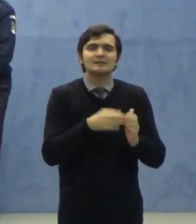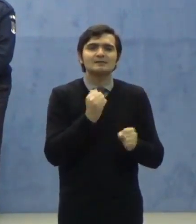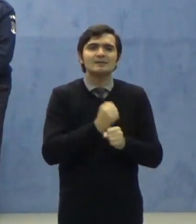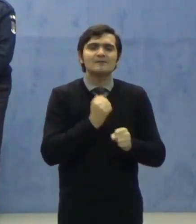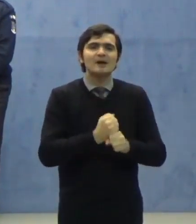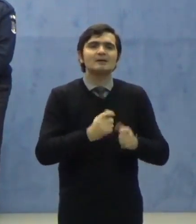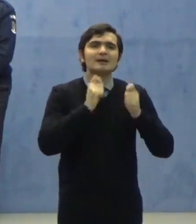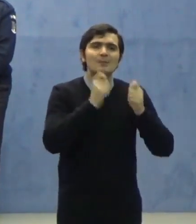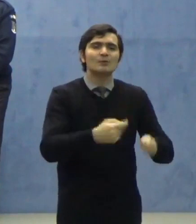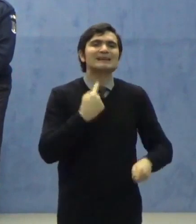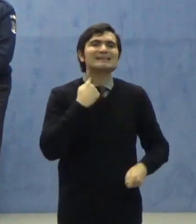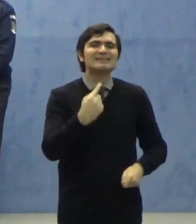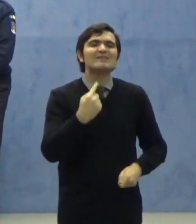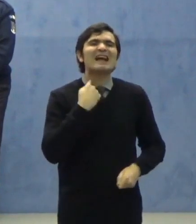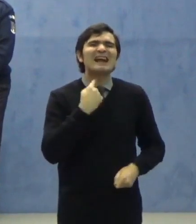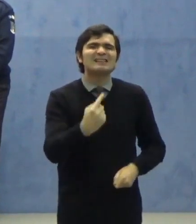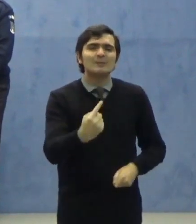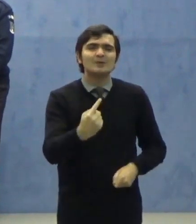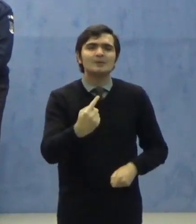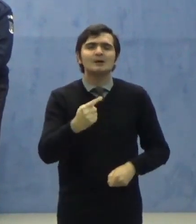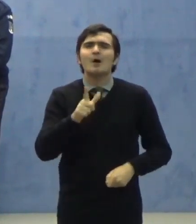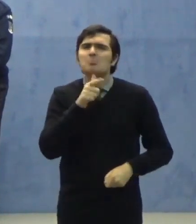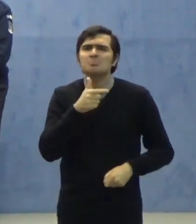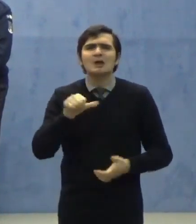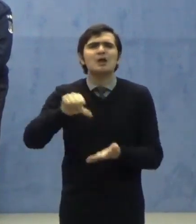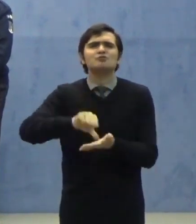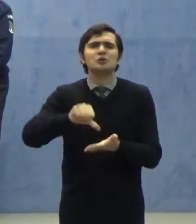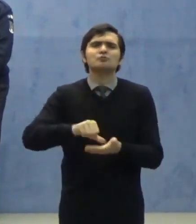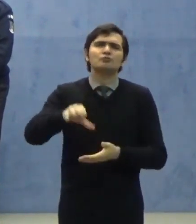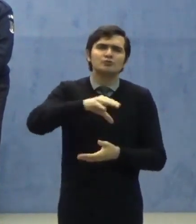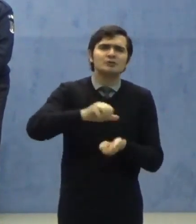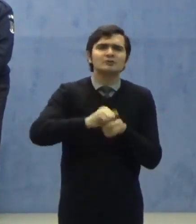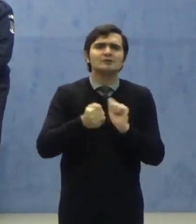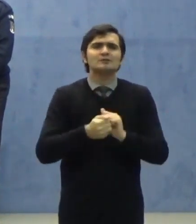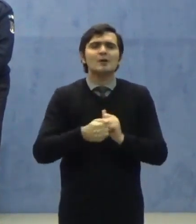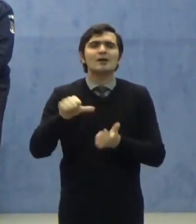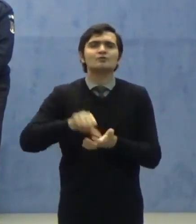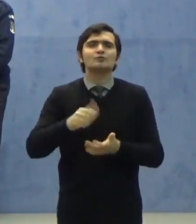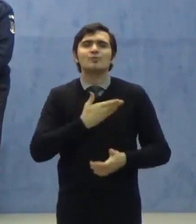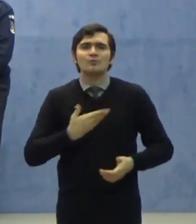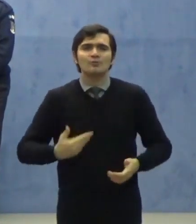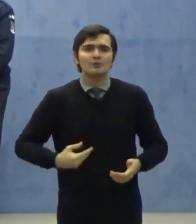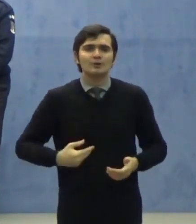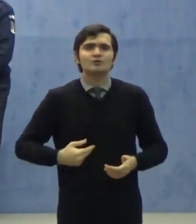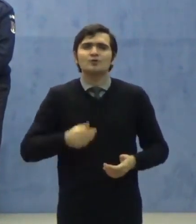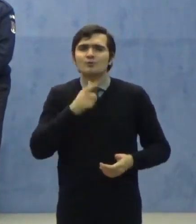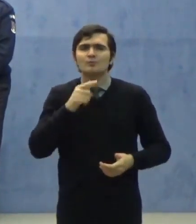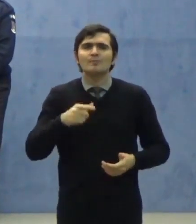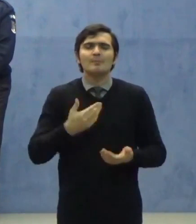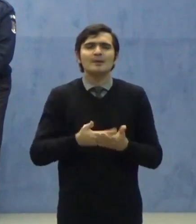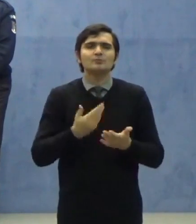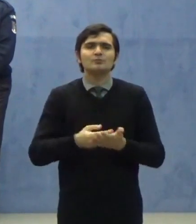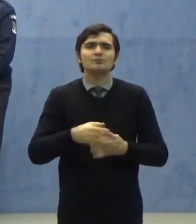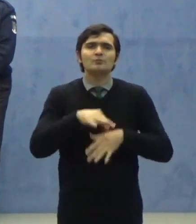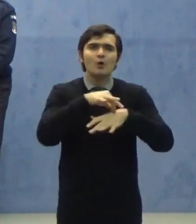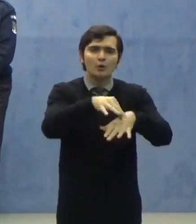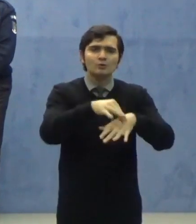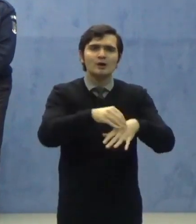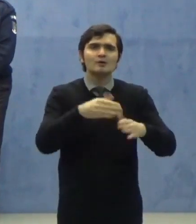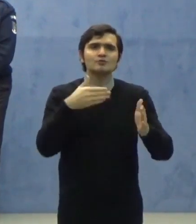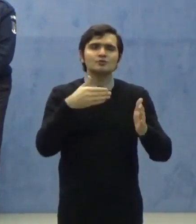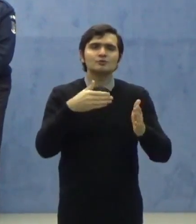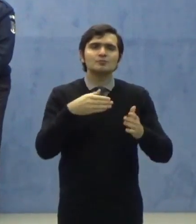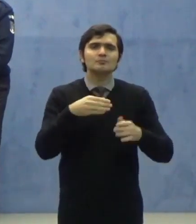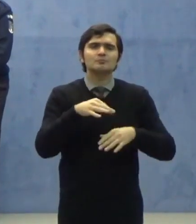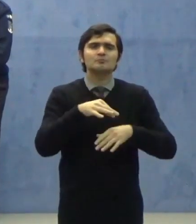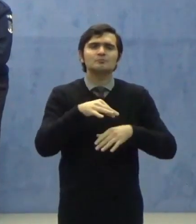locale, la centrul județean sau al municipului București, de coordonare și conducere a intervenției, centrul